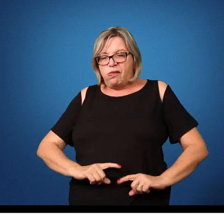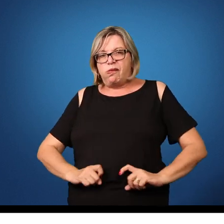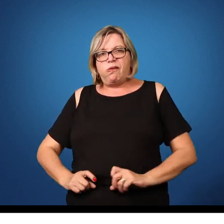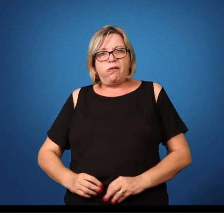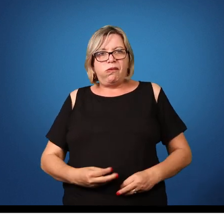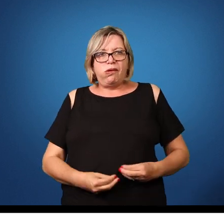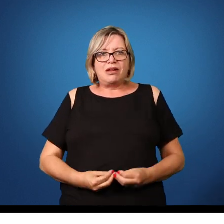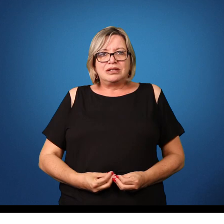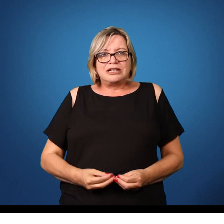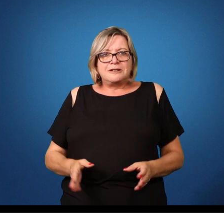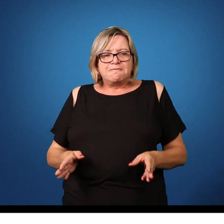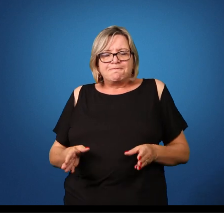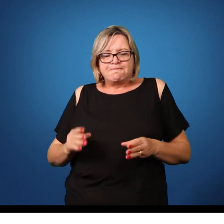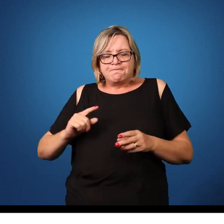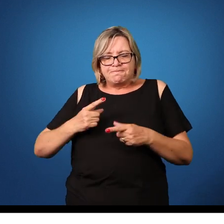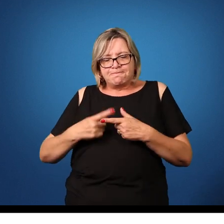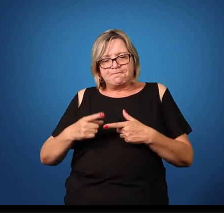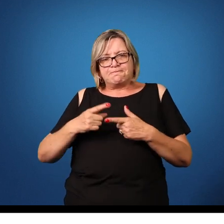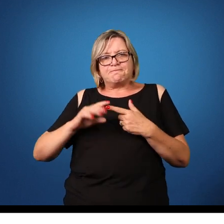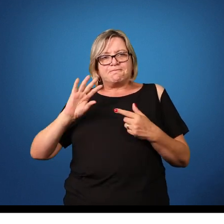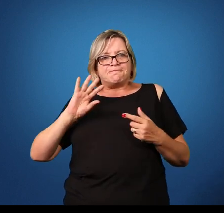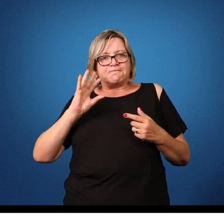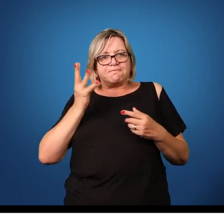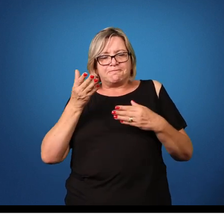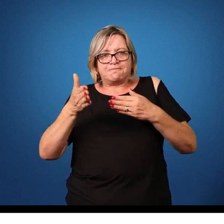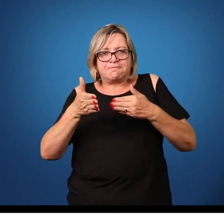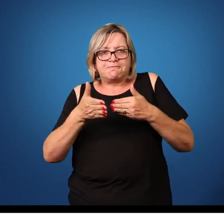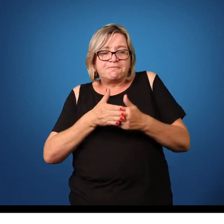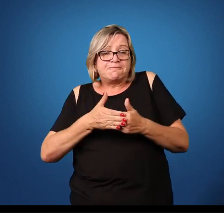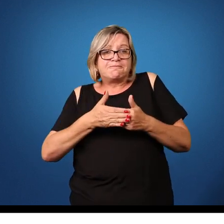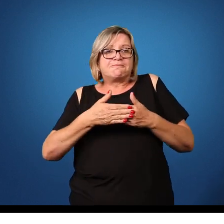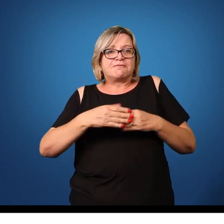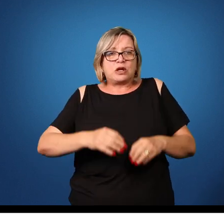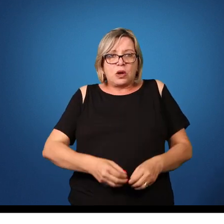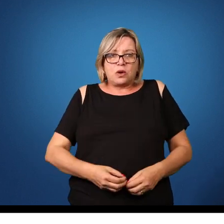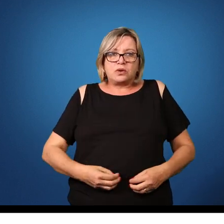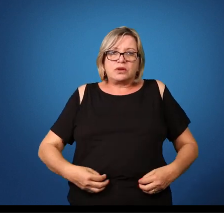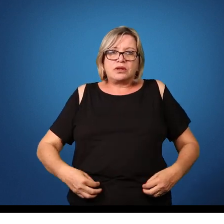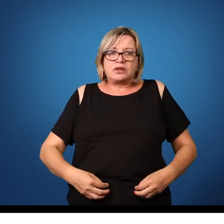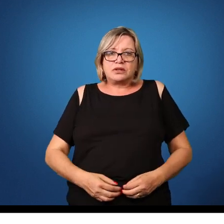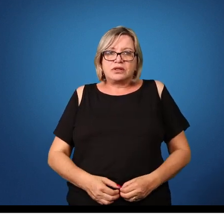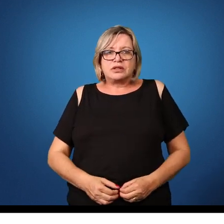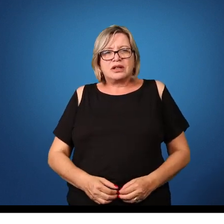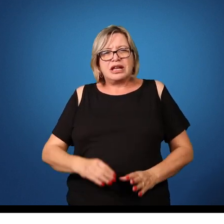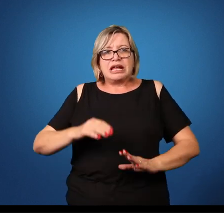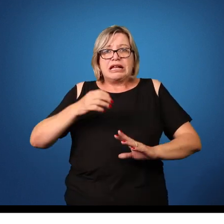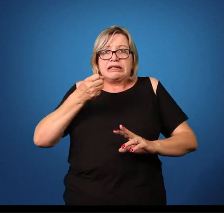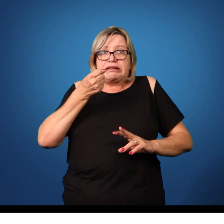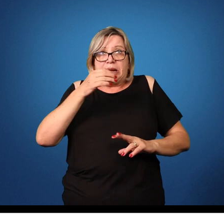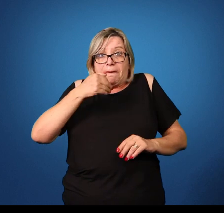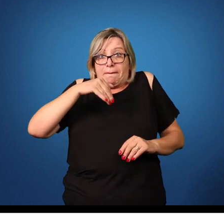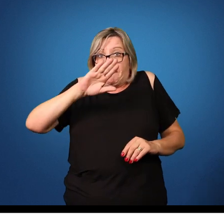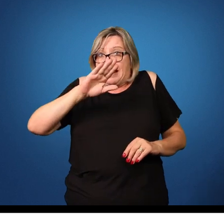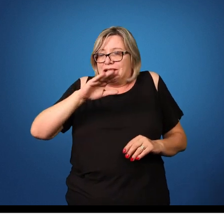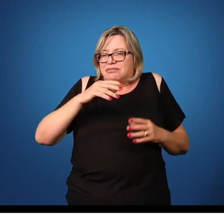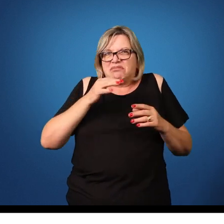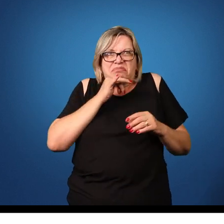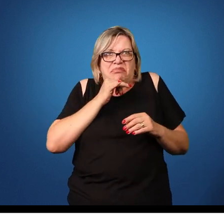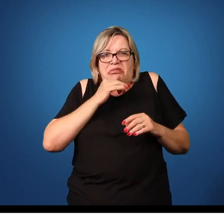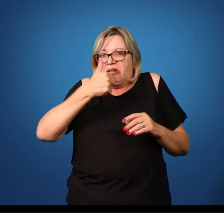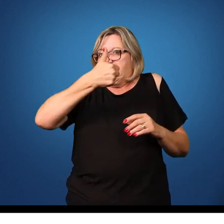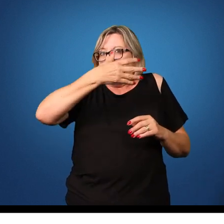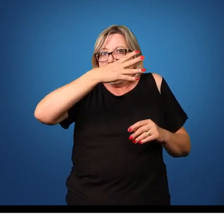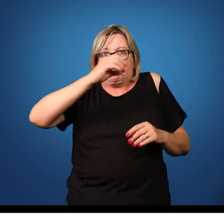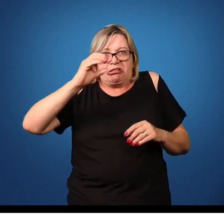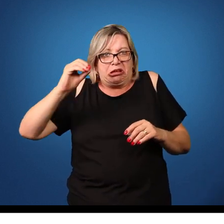e isso obstruir o intestino. Isso é caracterizado mais ou menos acima de 100 indivíduos, 100 vermes,